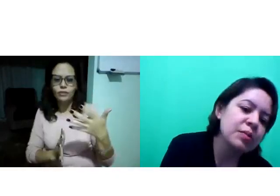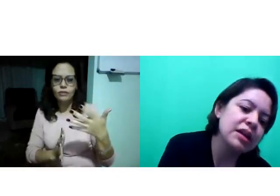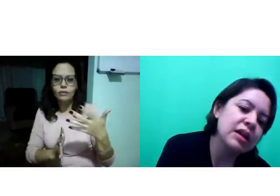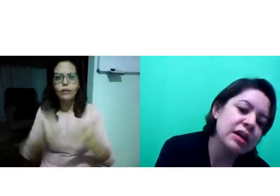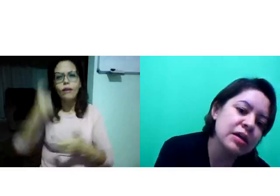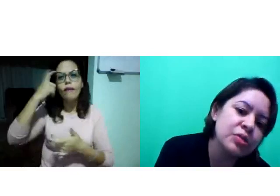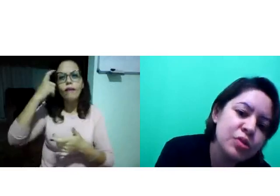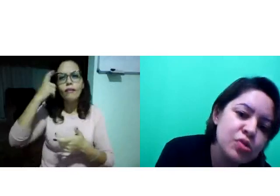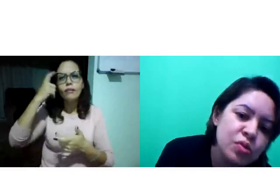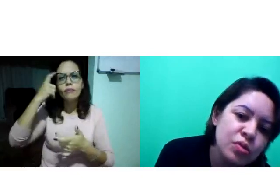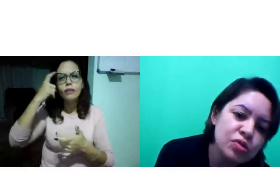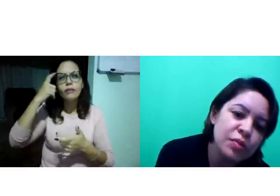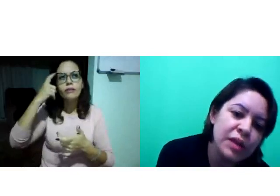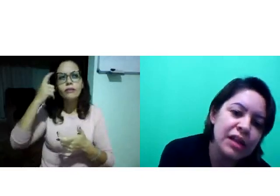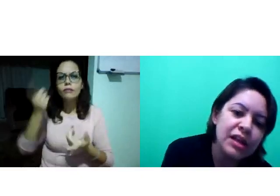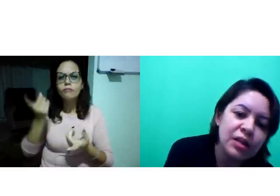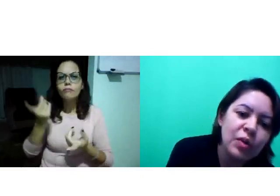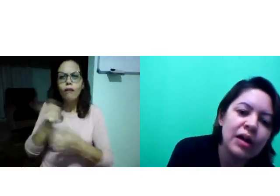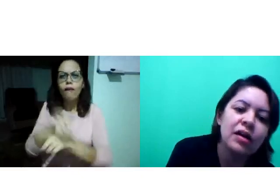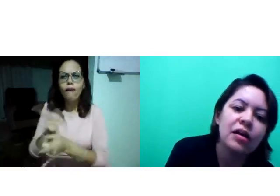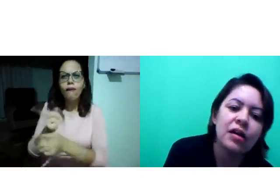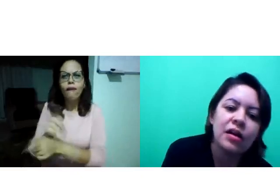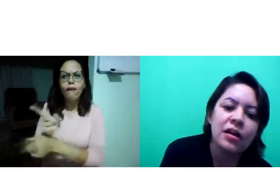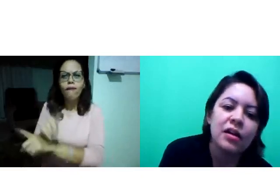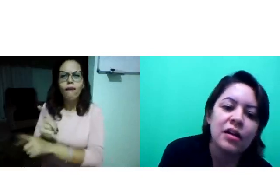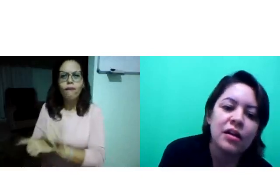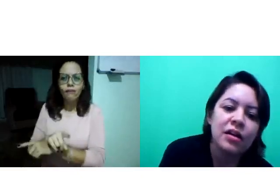sobre o surdo, sobre a língua.